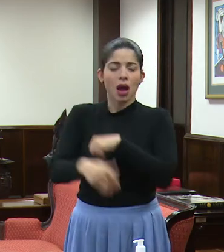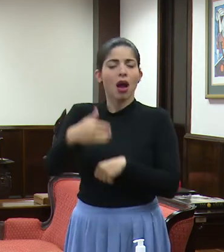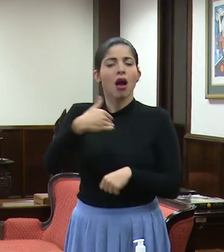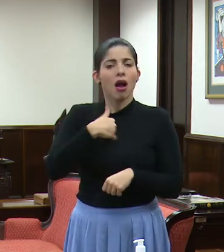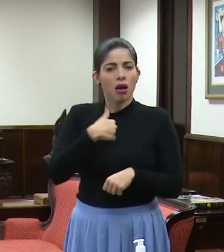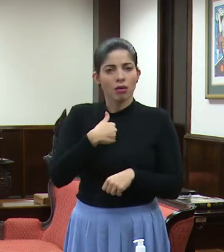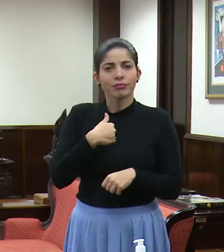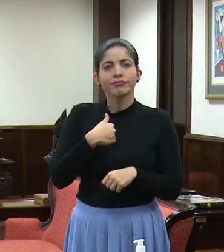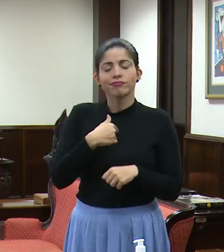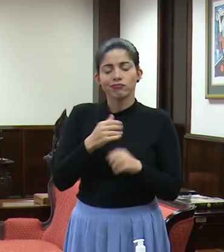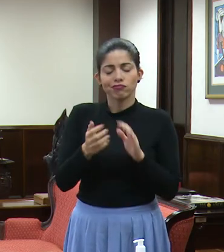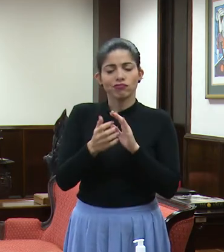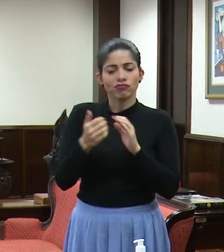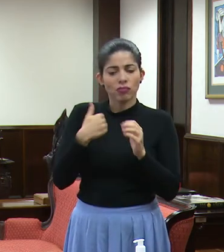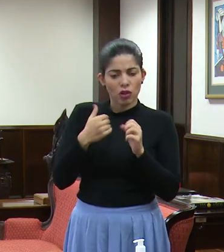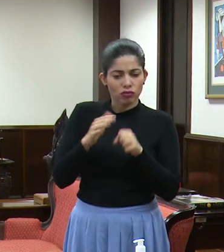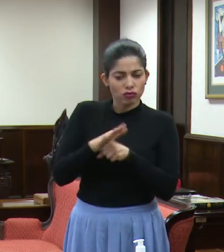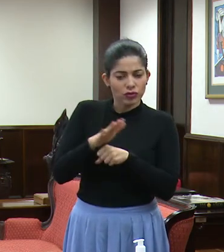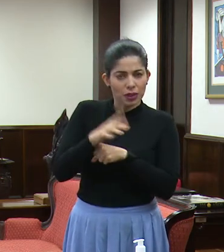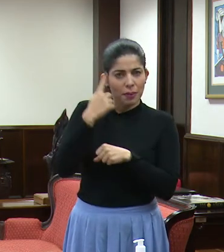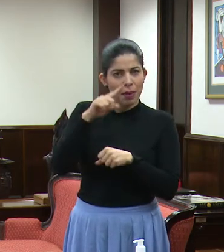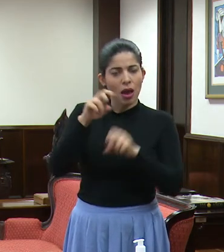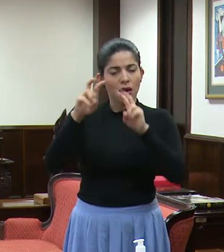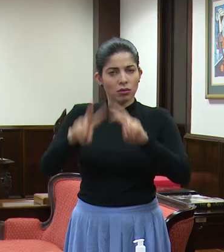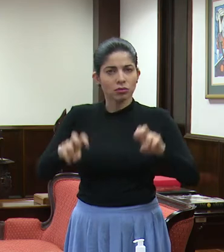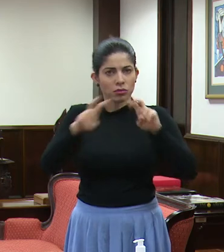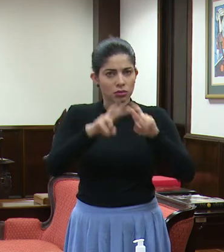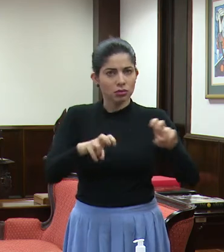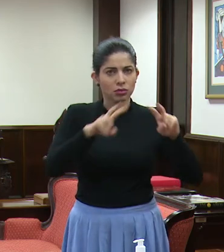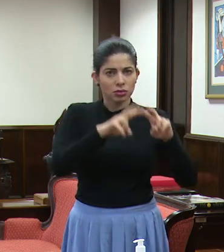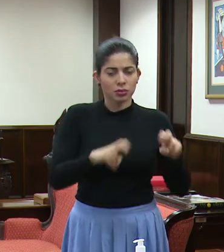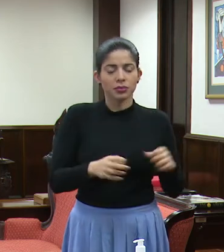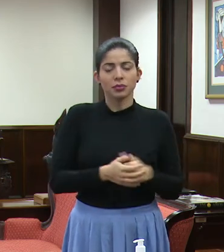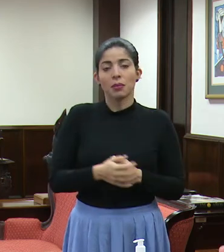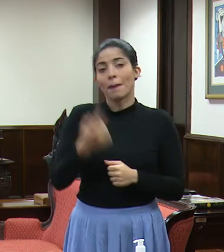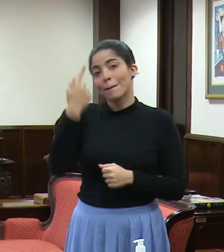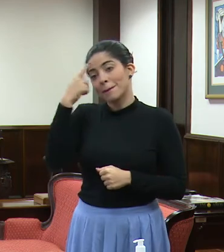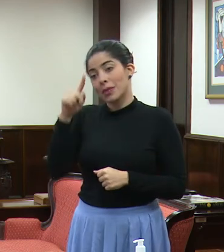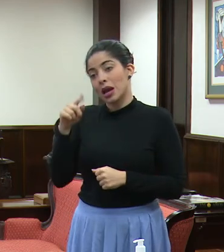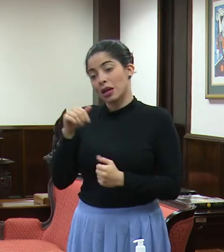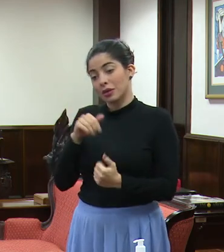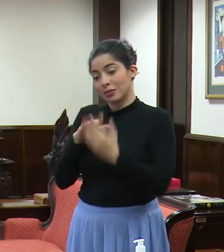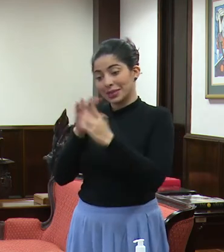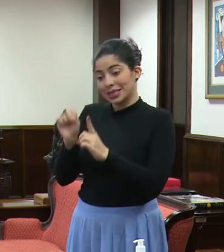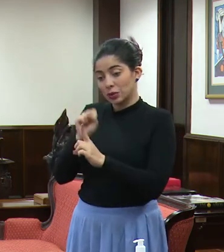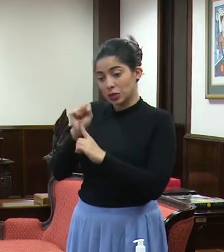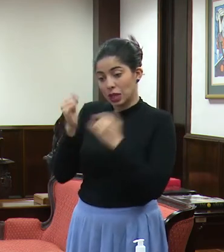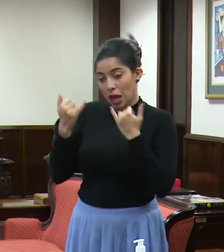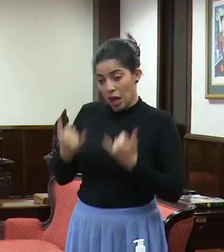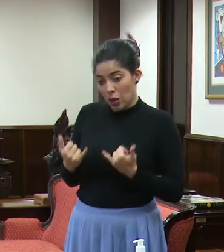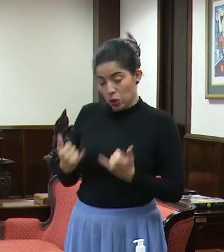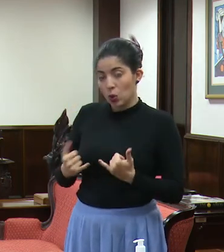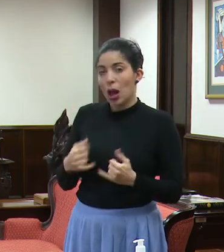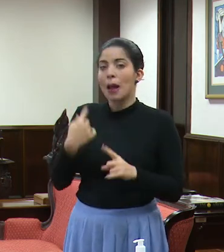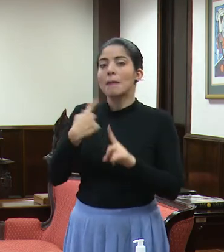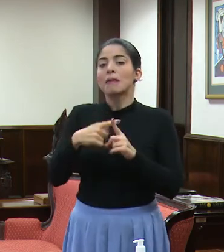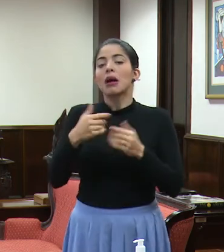con la capacidad diagnóstica, tanto para afrontar la situación actual, como para